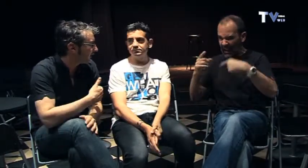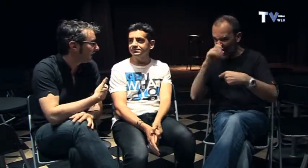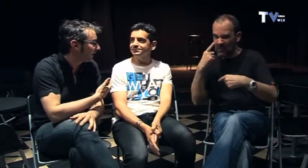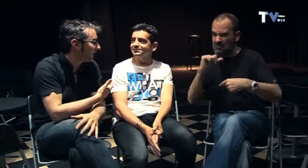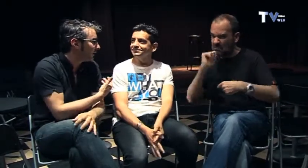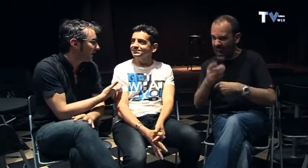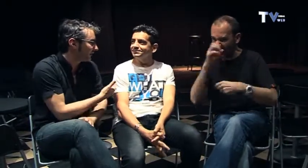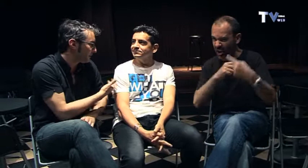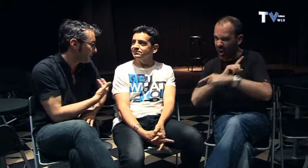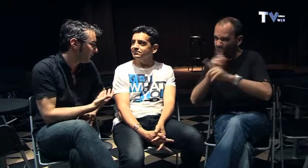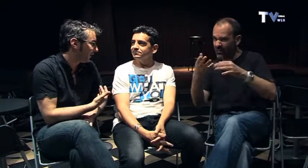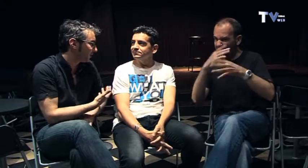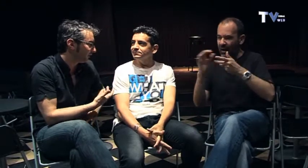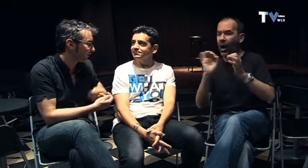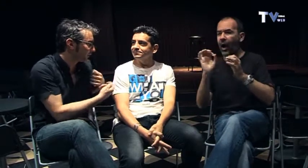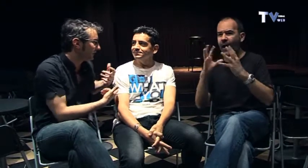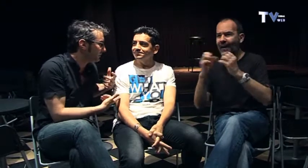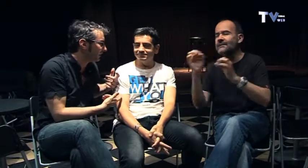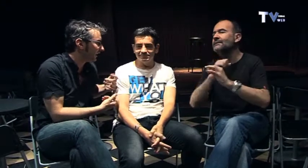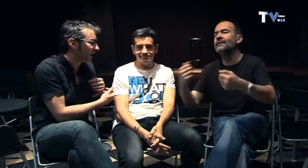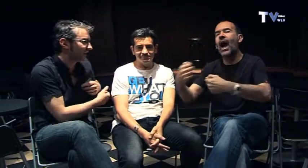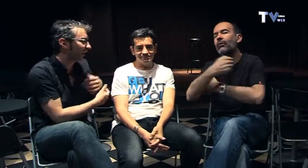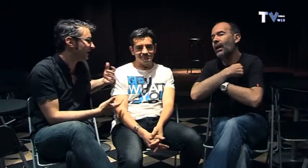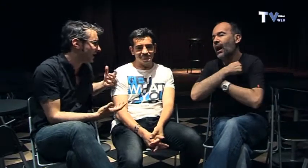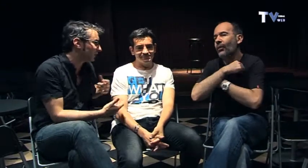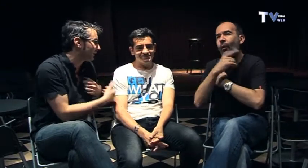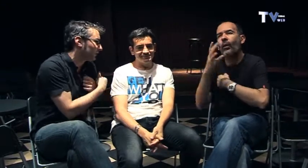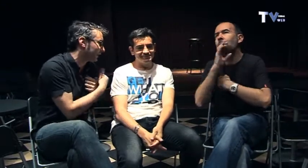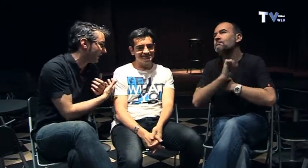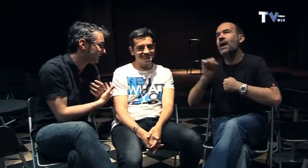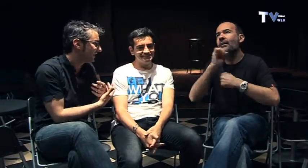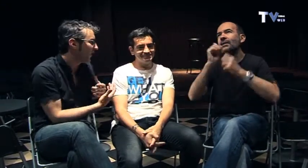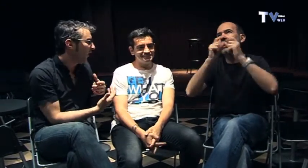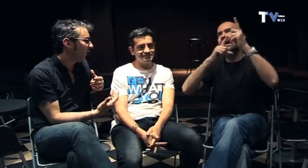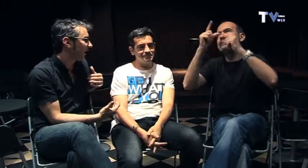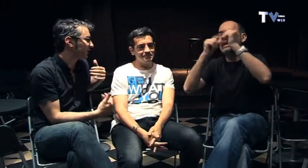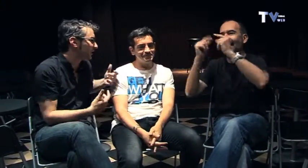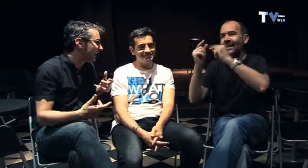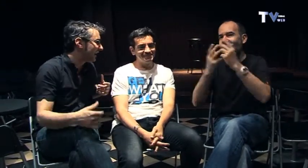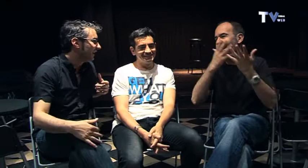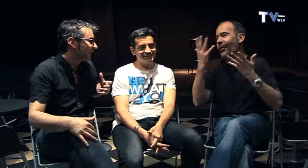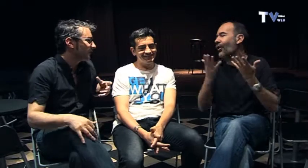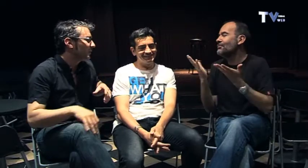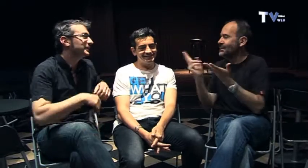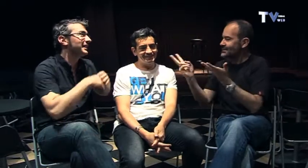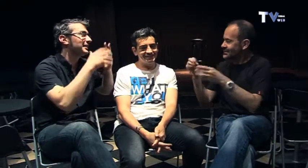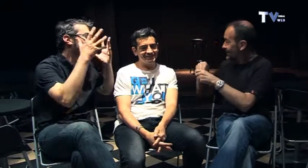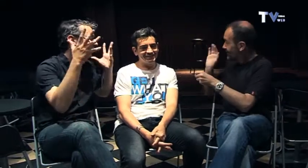¿cómo fue la cosa? discutimos de que ha sido genial nos abrazasteis o que has hecho mal y hubo estrellitas por ahí